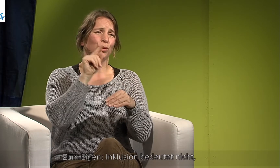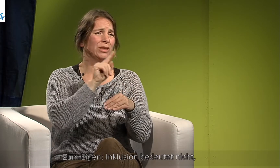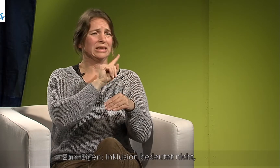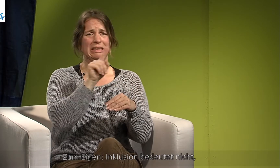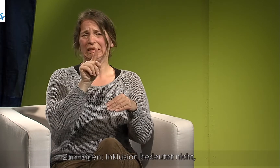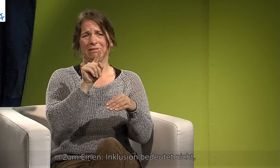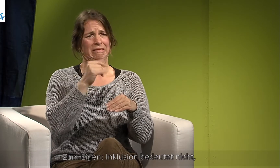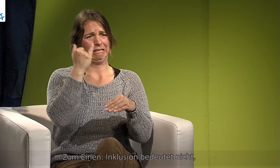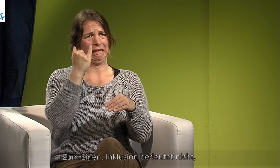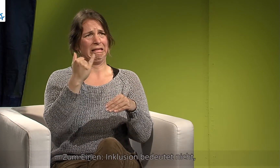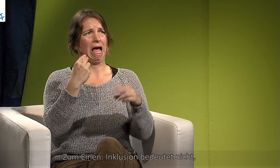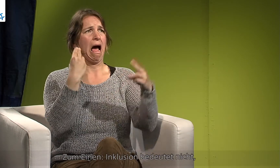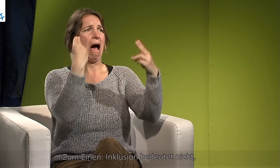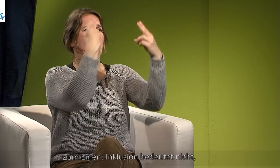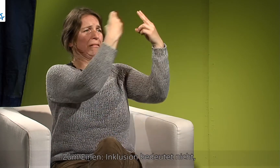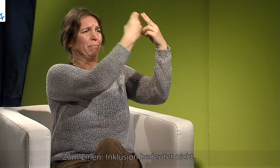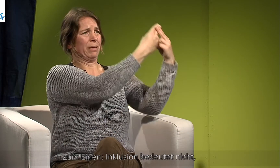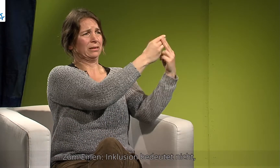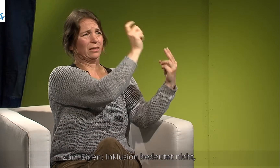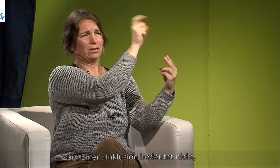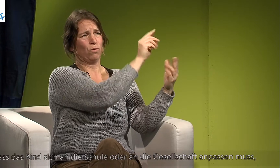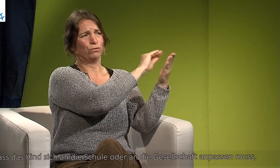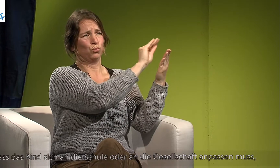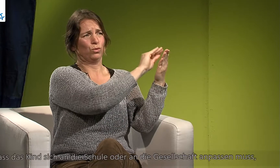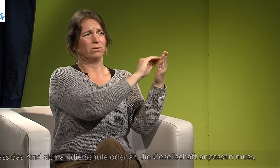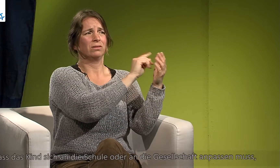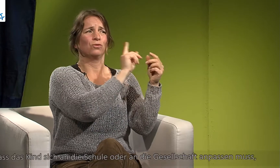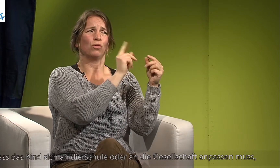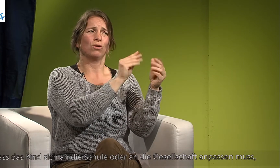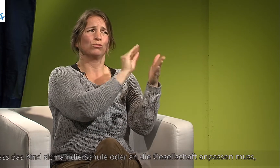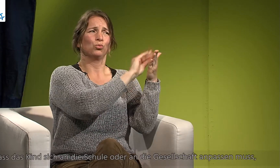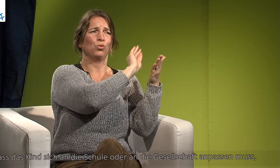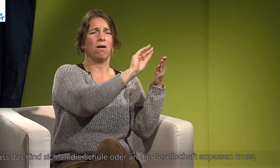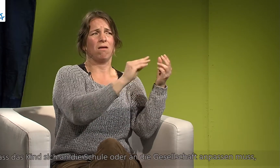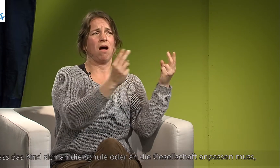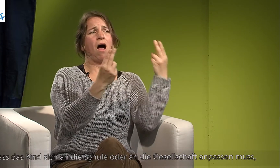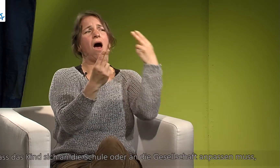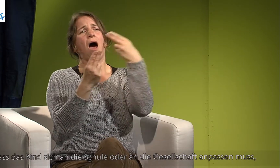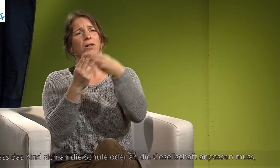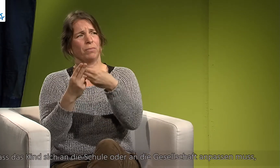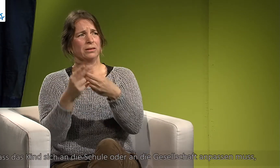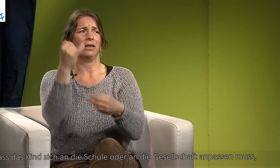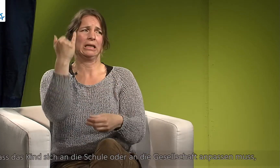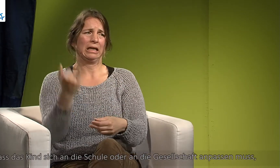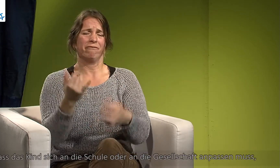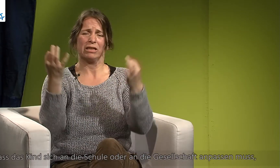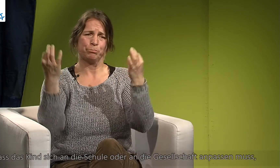Inklusion bedeutet nicht, dass das Kind sich an die Schule oder an die Gesellschaft